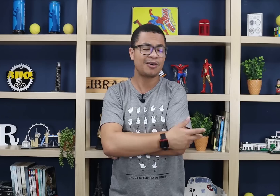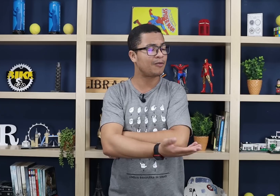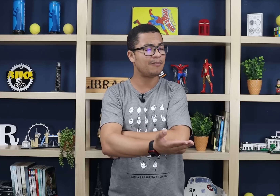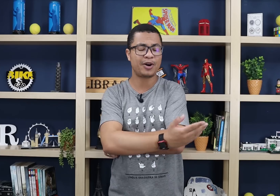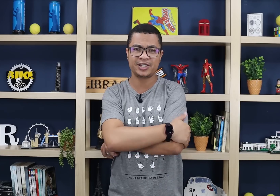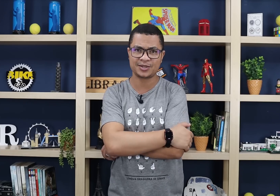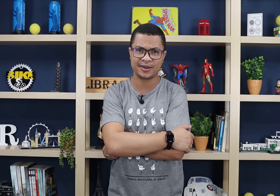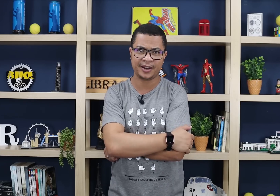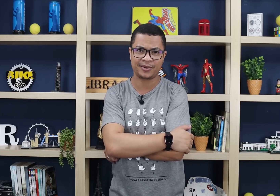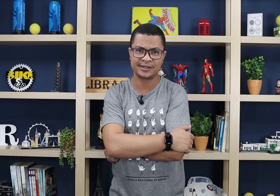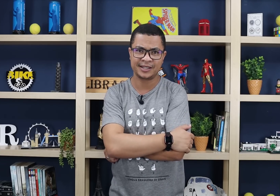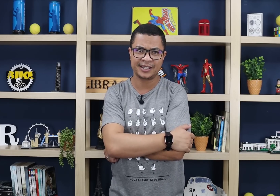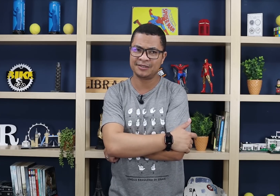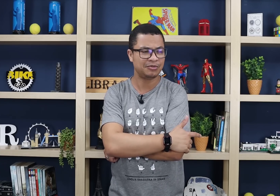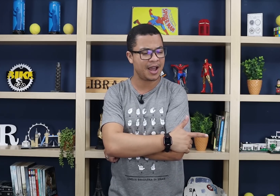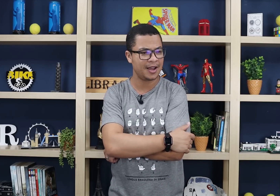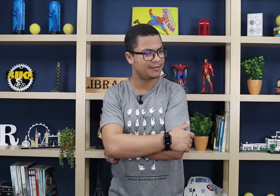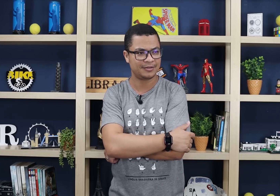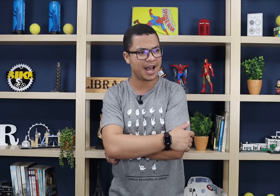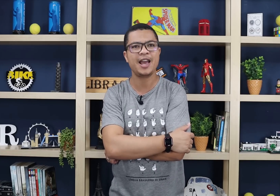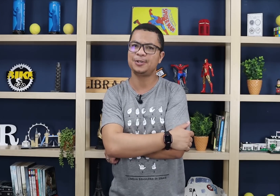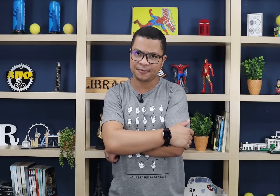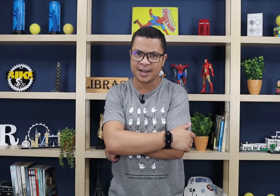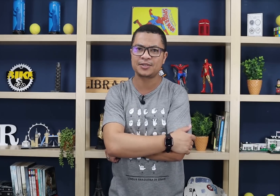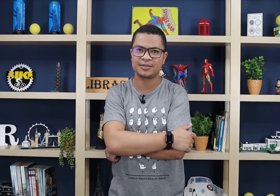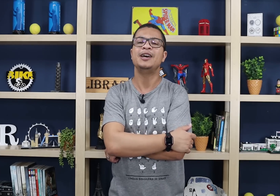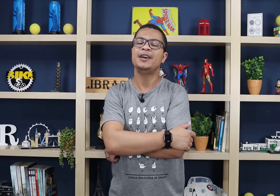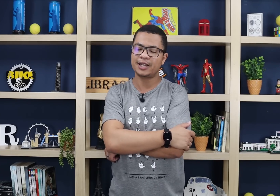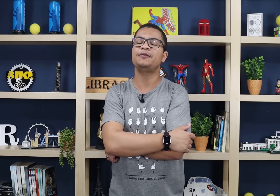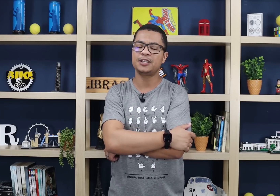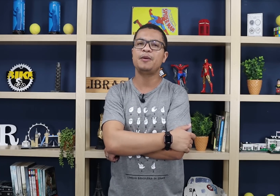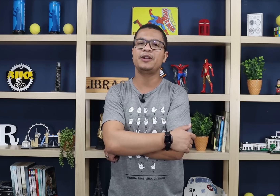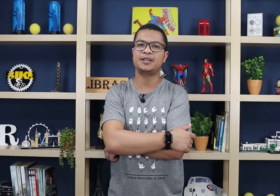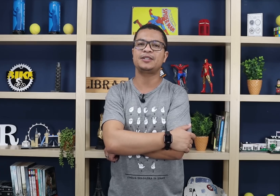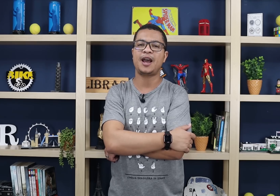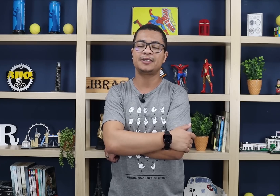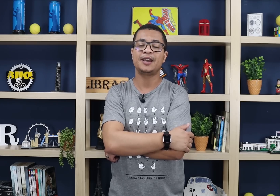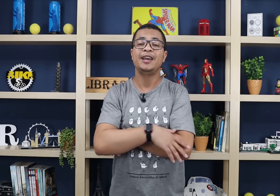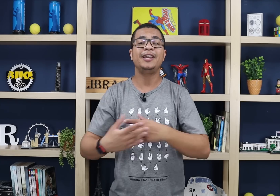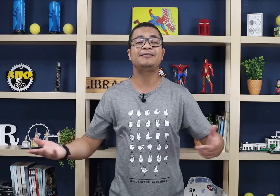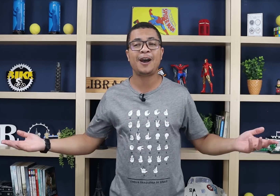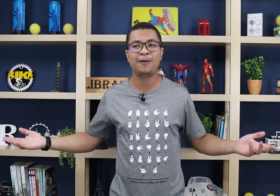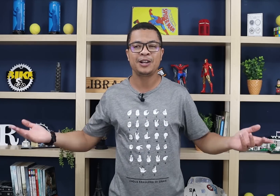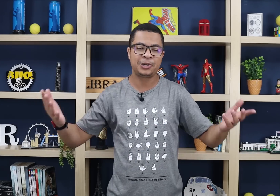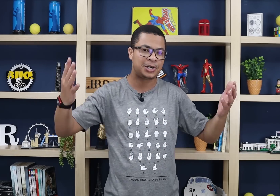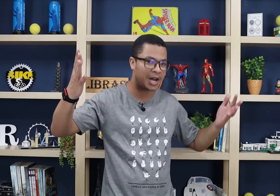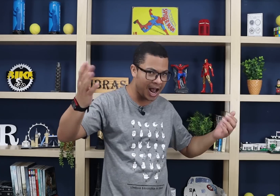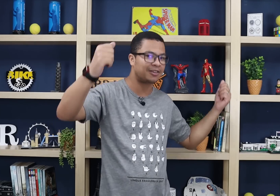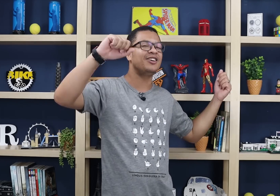Como pode isso, Rodrigo? Não dá, não dá, é difícil, é difícil memorizar os sinais. Então, chaco